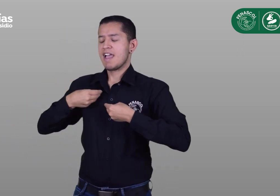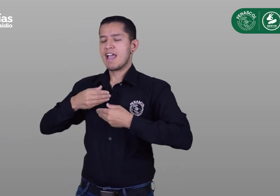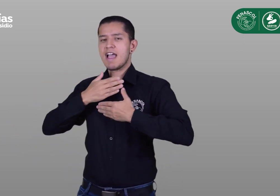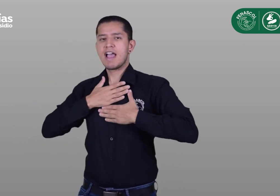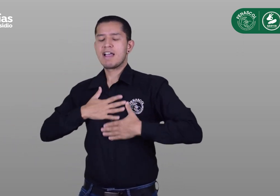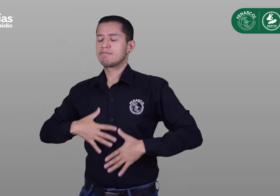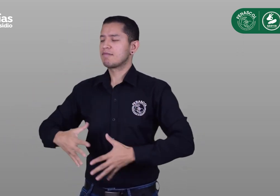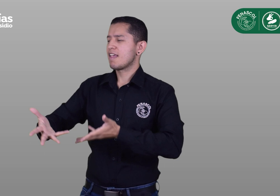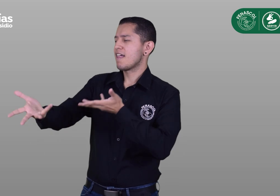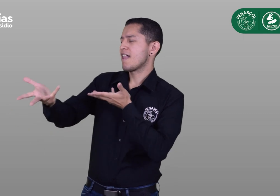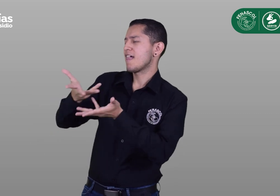colombiana.